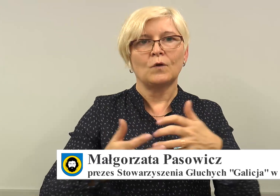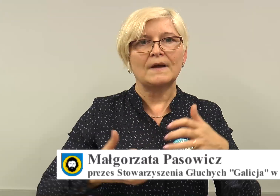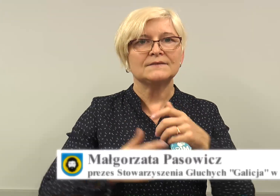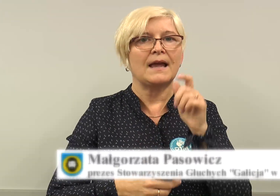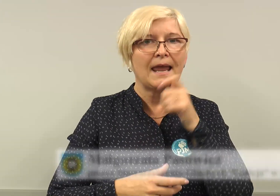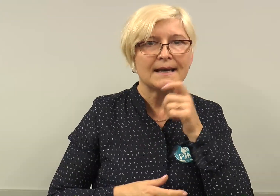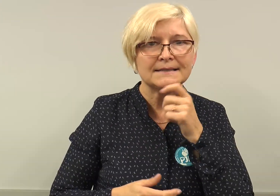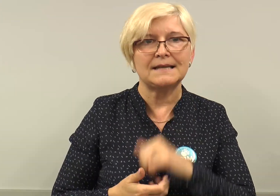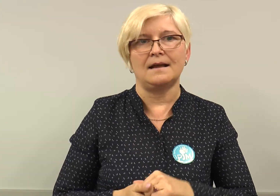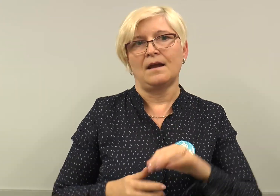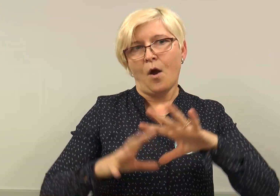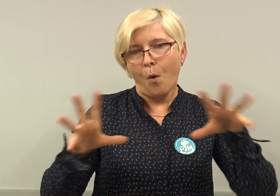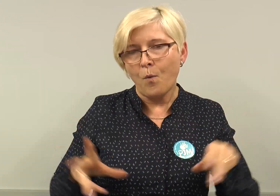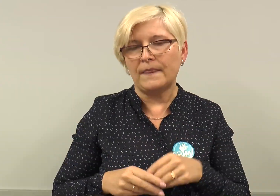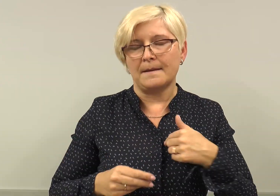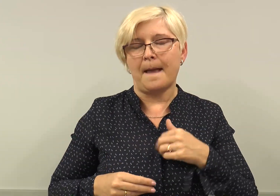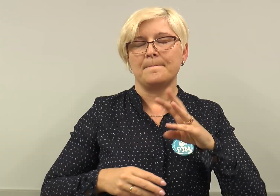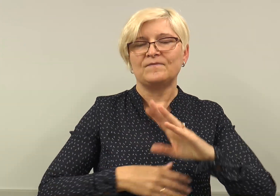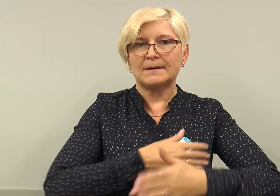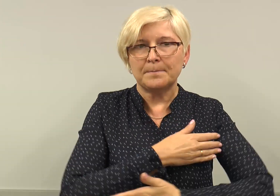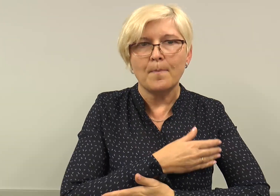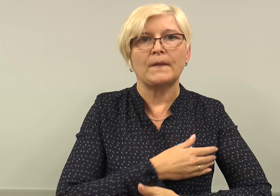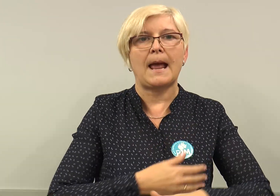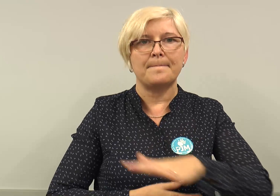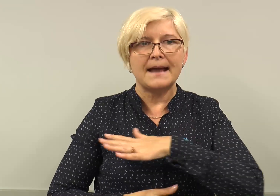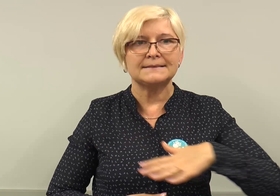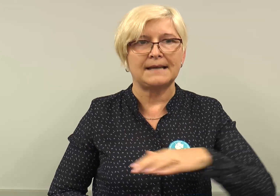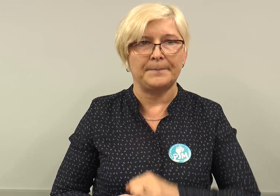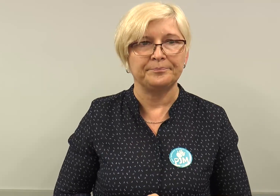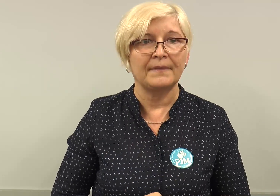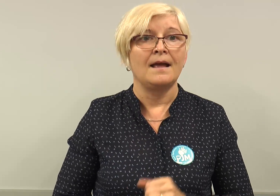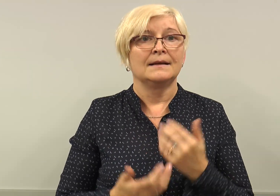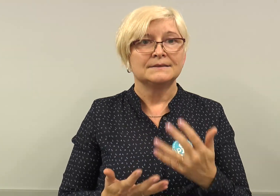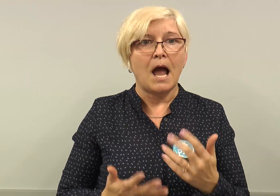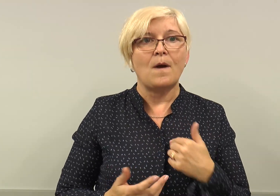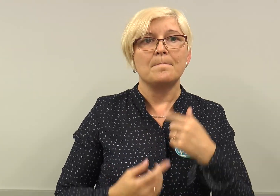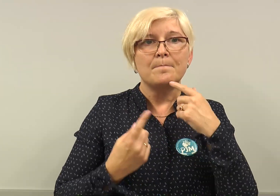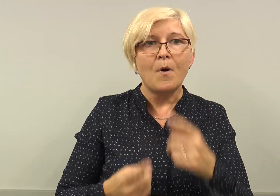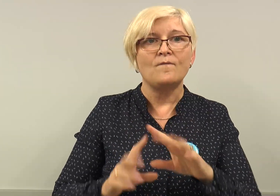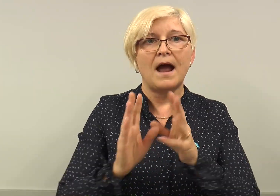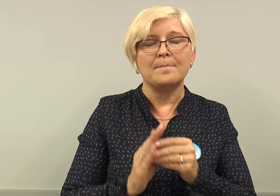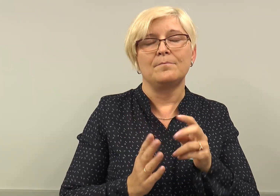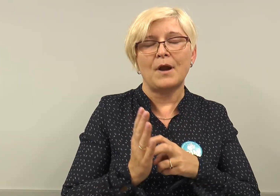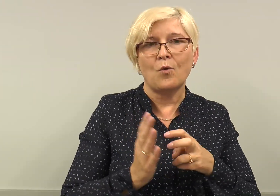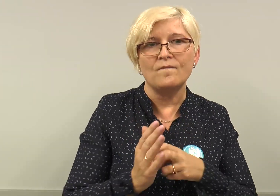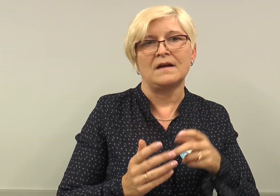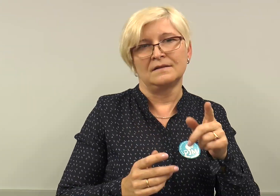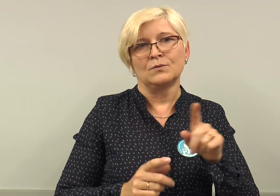Janiszewski ze Stowarzyszenia Głuchych Goliścia w Szanoku jedynym na Podkarpaciu. Chcę powiedzieć,